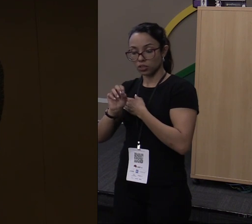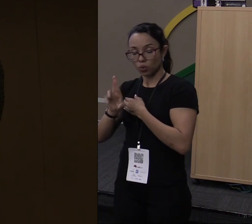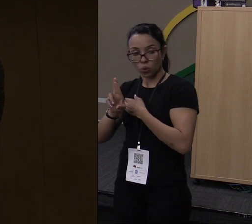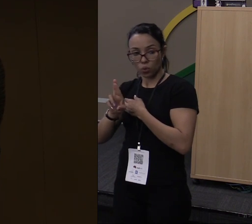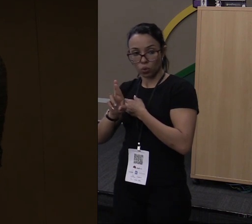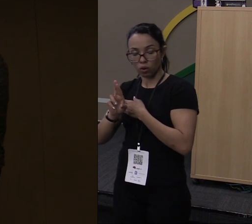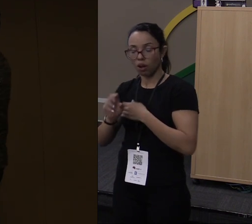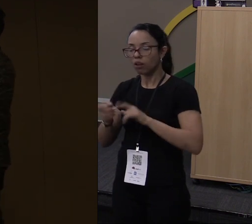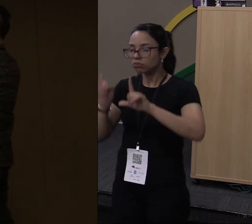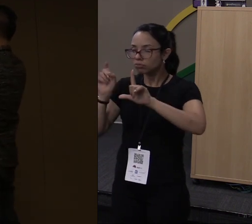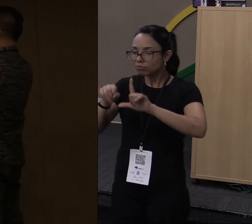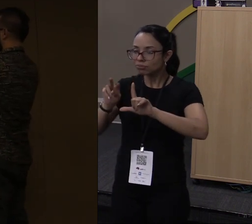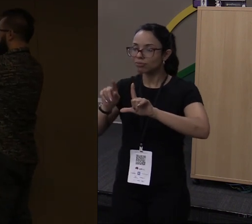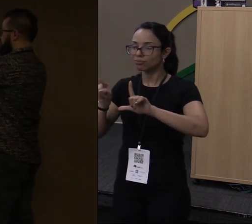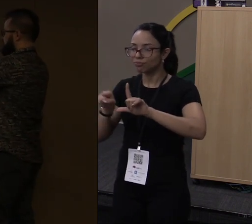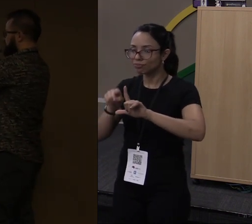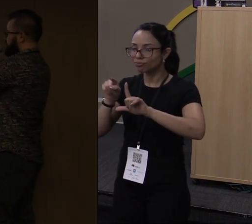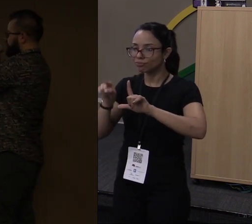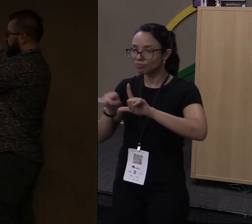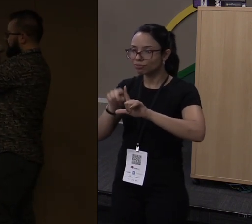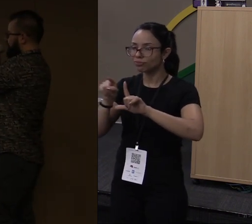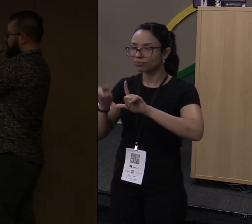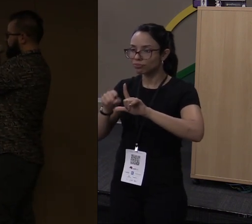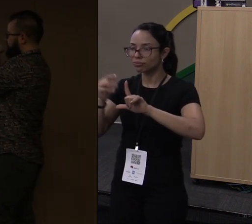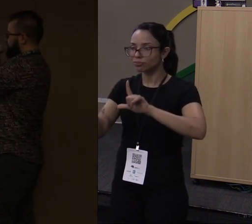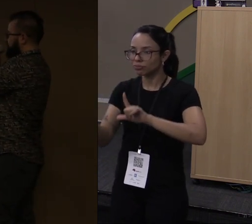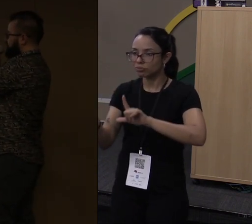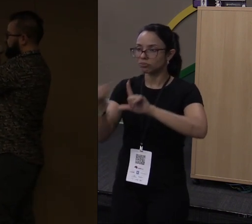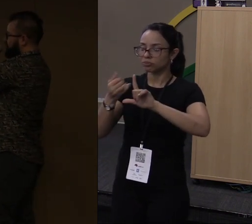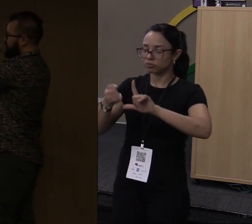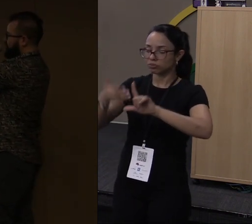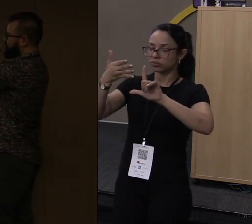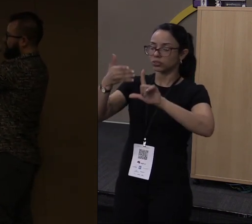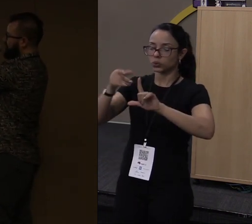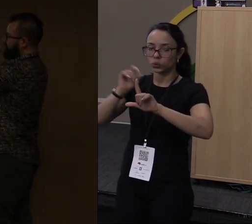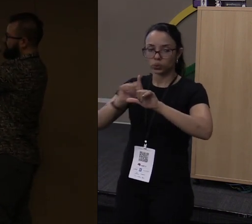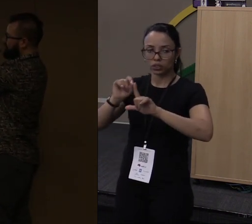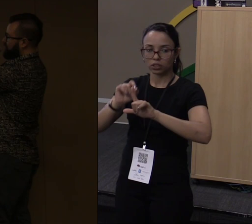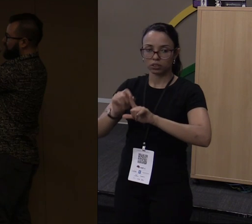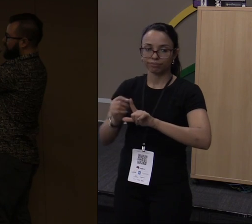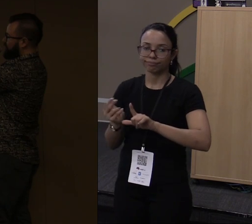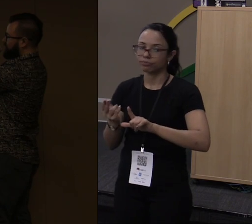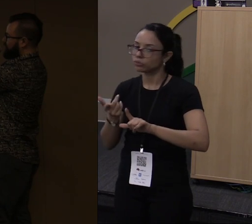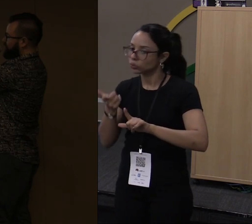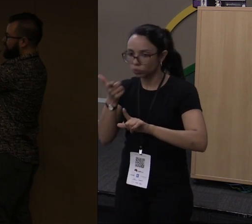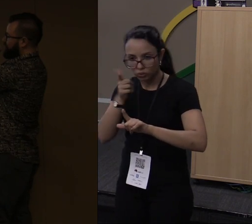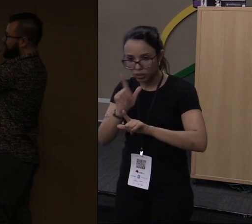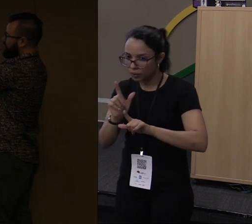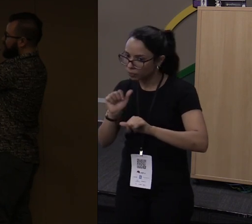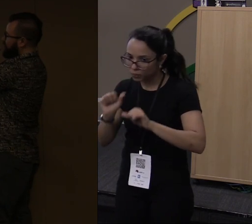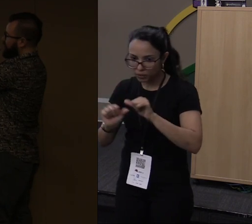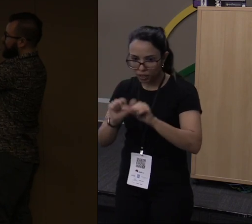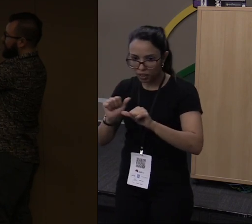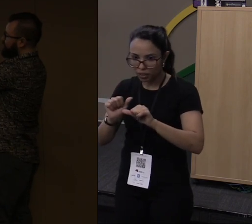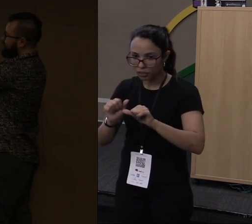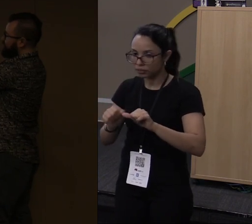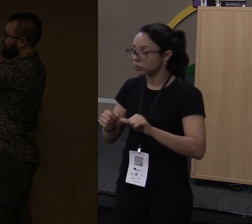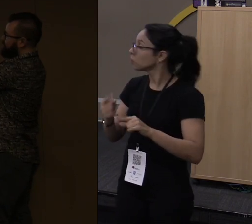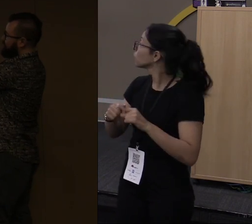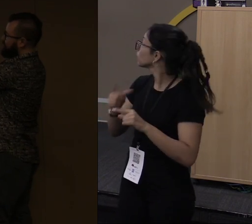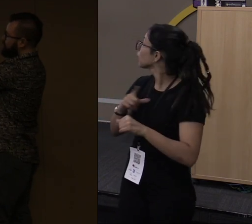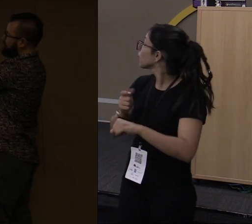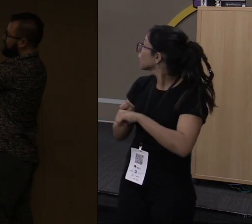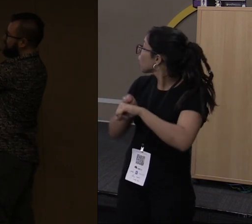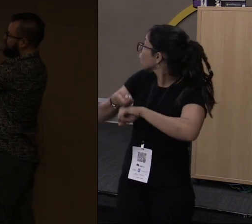o ele vai falar para você? Não é possível pegar a imutabilidade do argumento V. Está vendo o argumento lá em cima? Porque esse